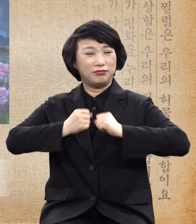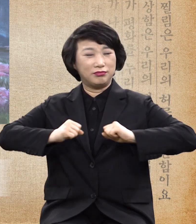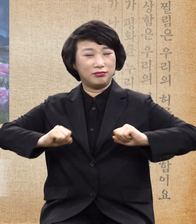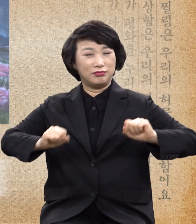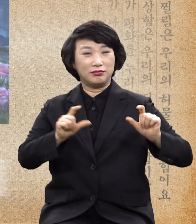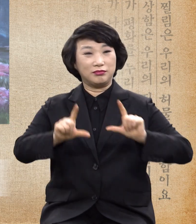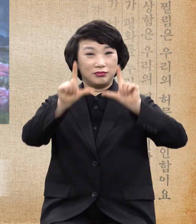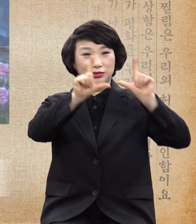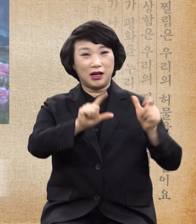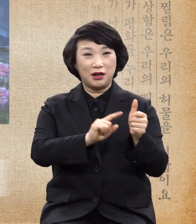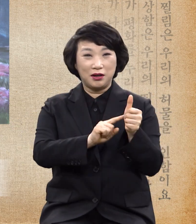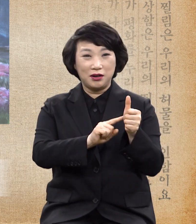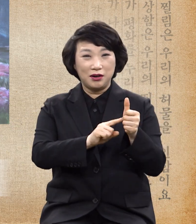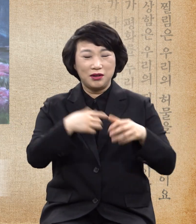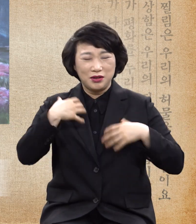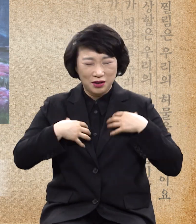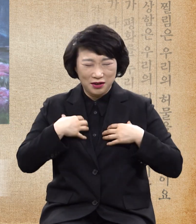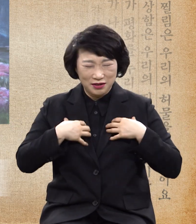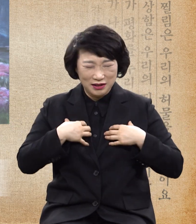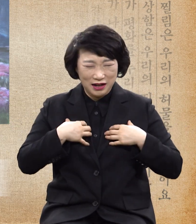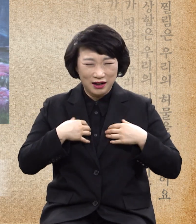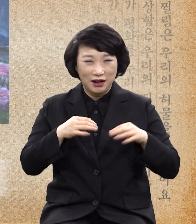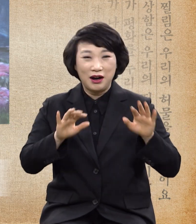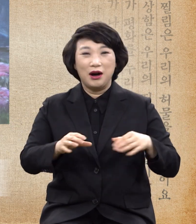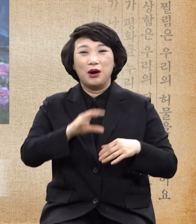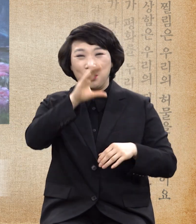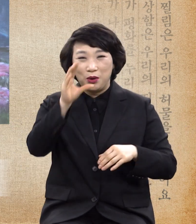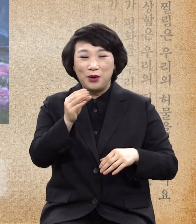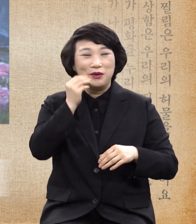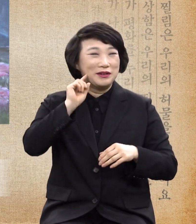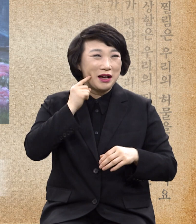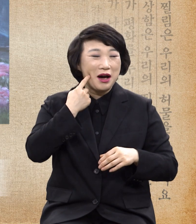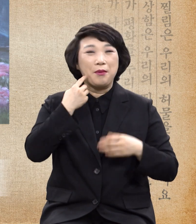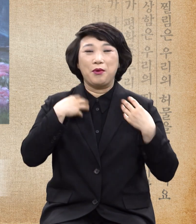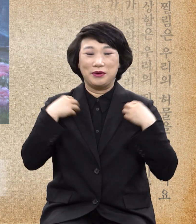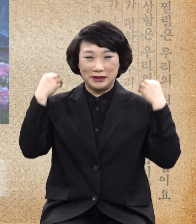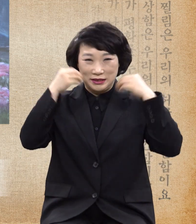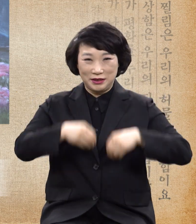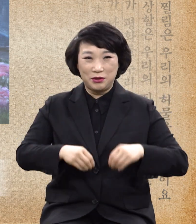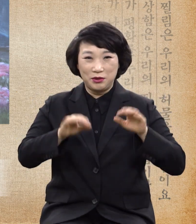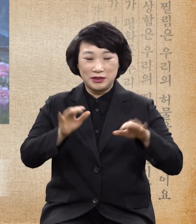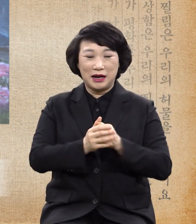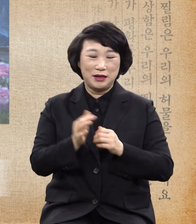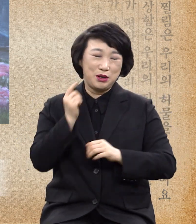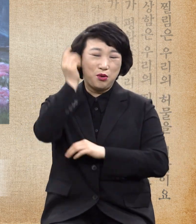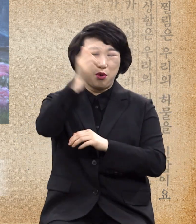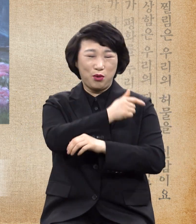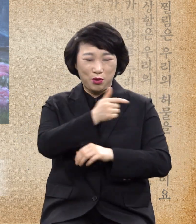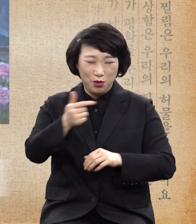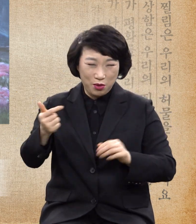호화로 연락하며 자세 옷을 입고 아주 영광스럽게 살았는데